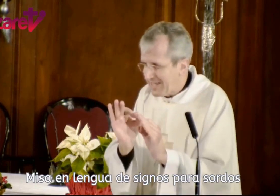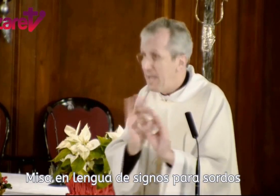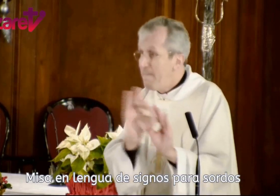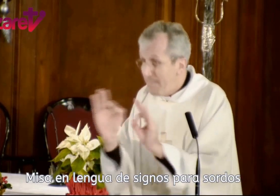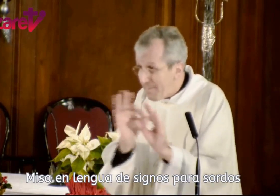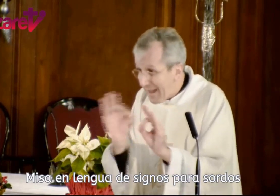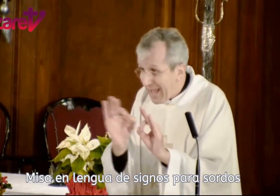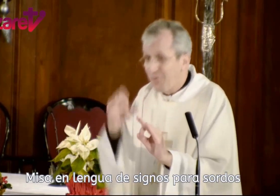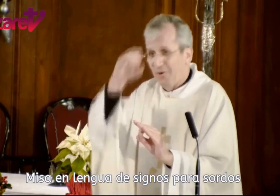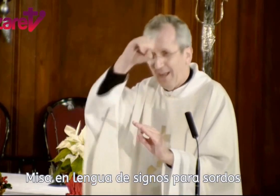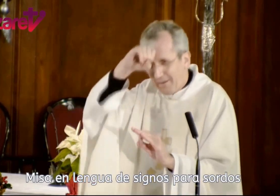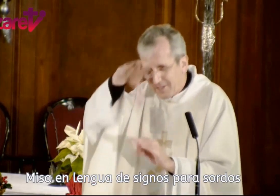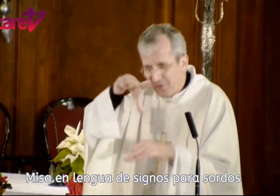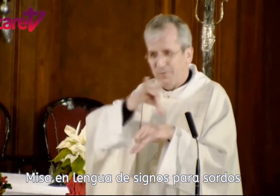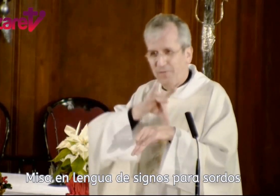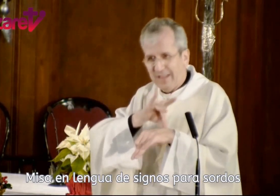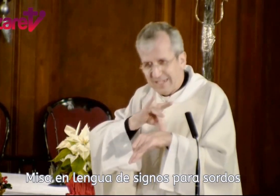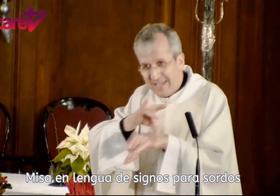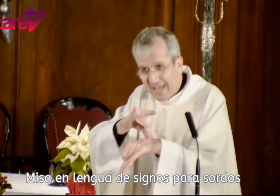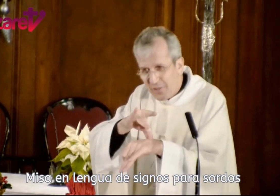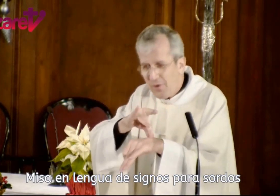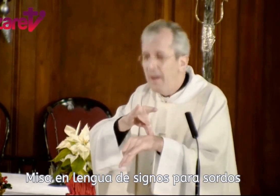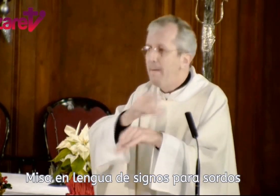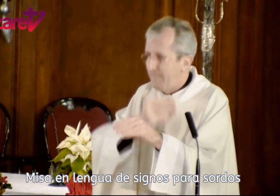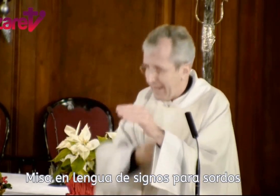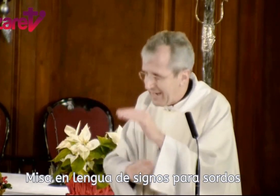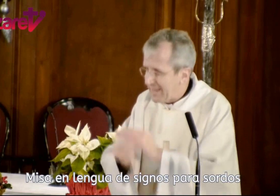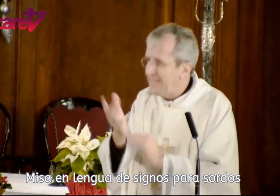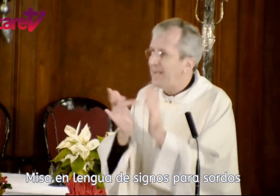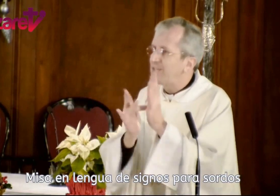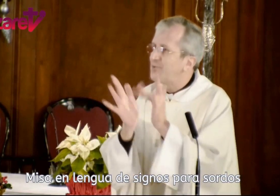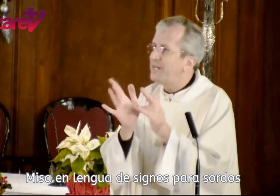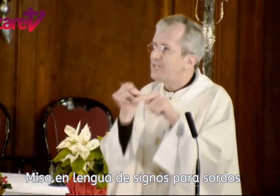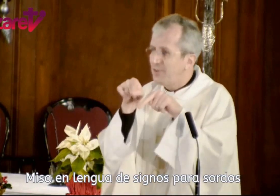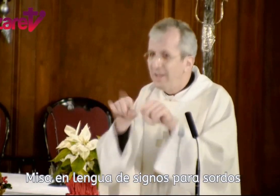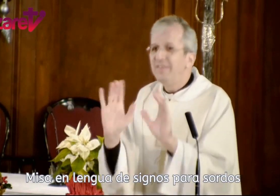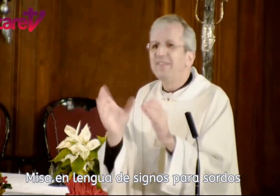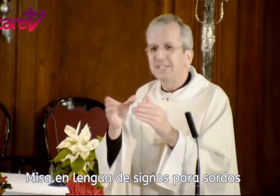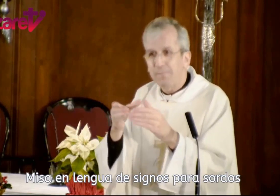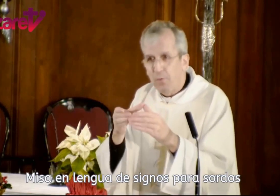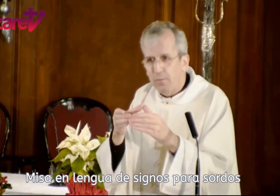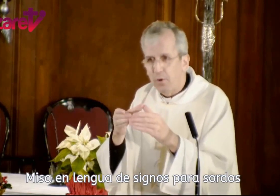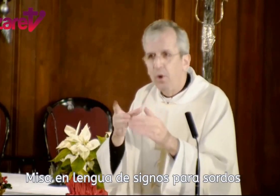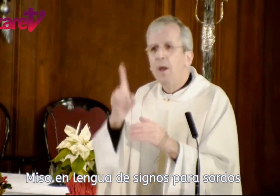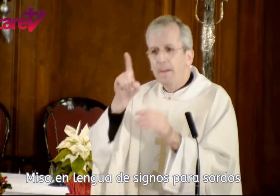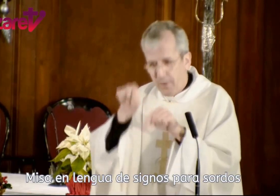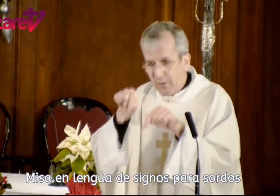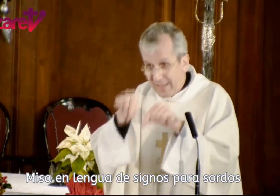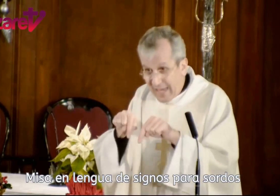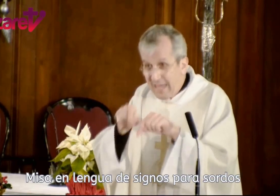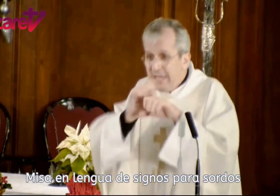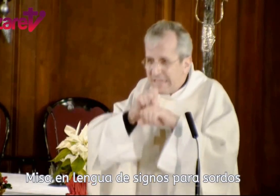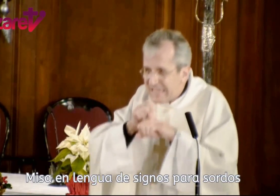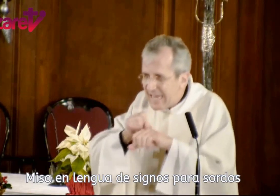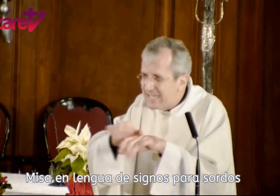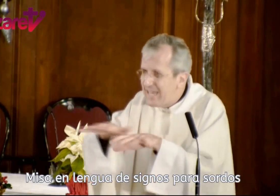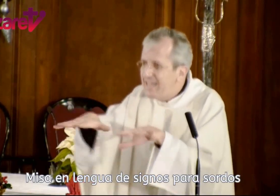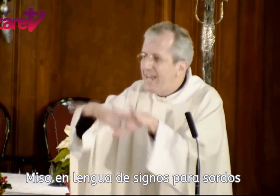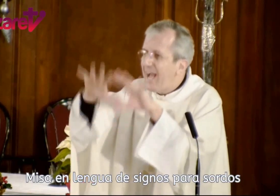sí, preparado a través de los profetas, guiado para que naciera Jesucristo de ese pueblo, pero que de ahí se extendiera